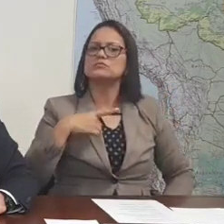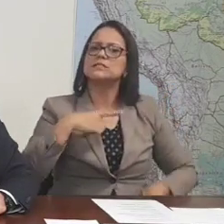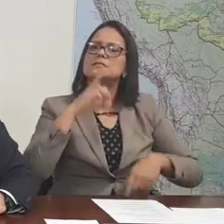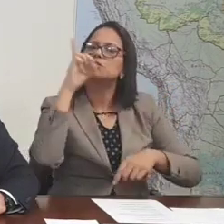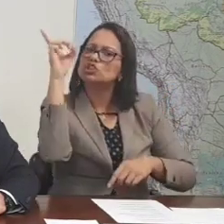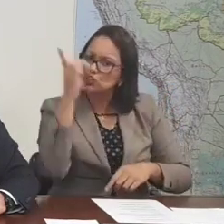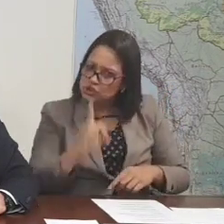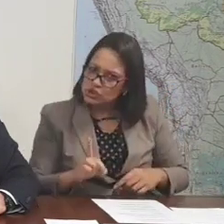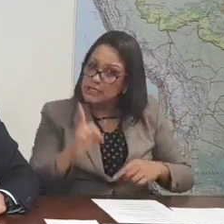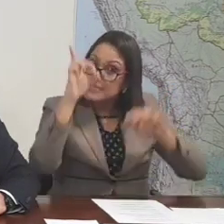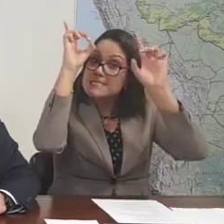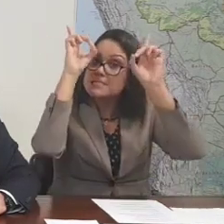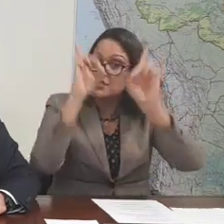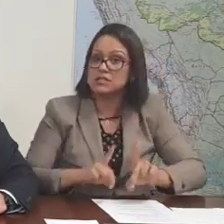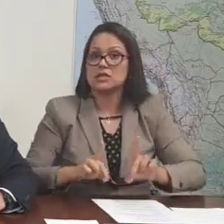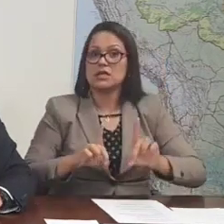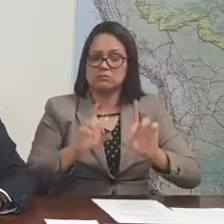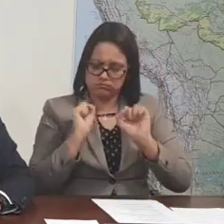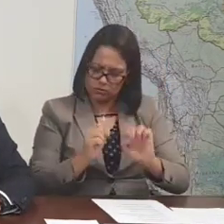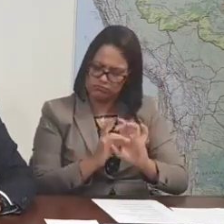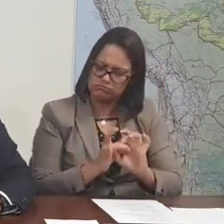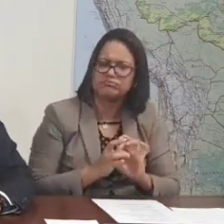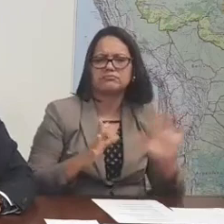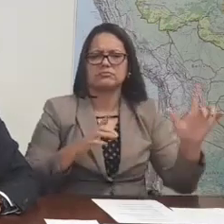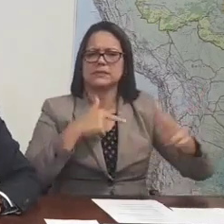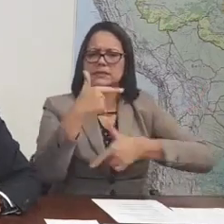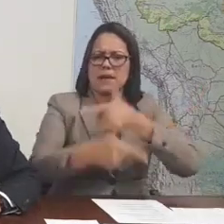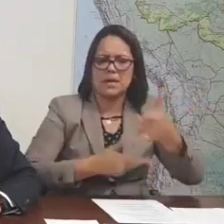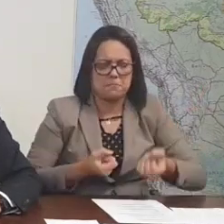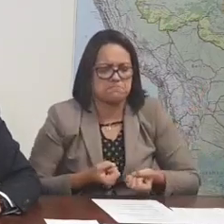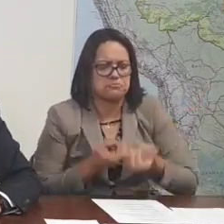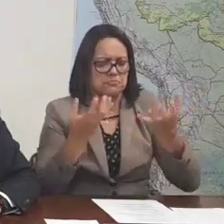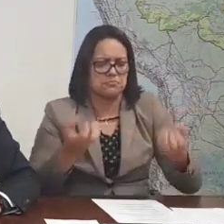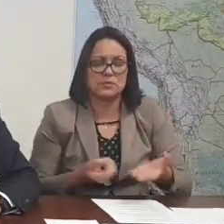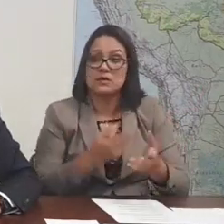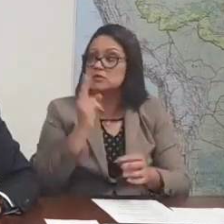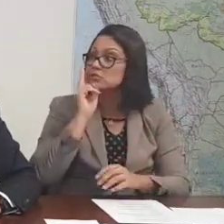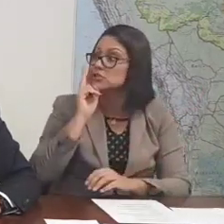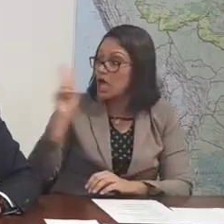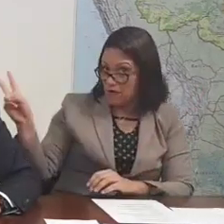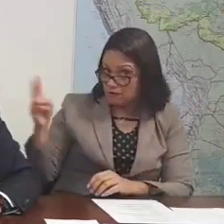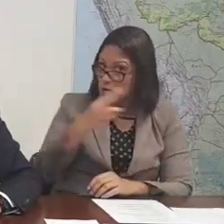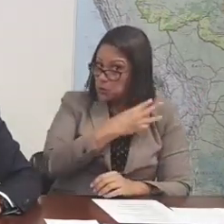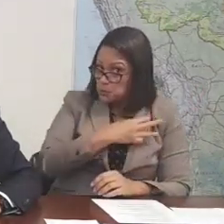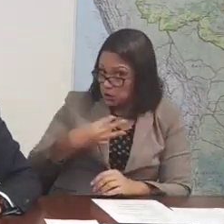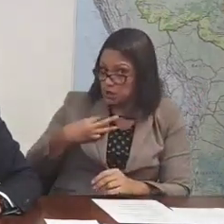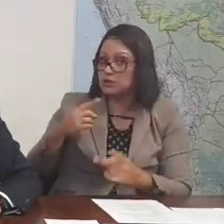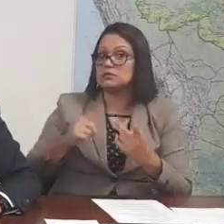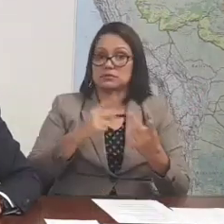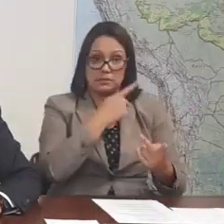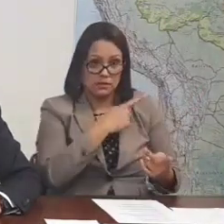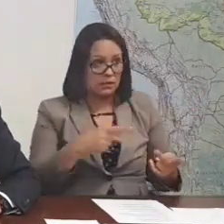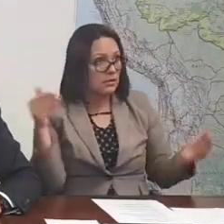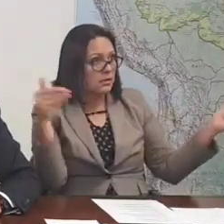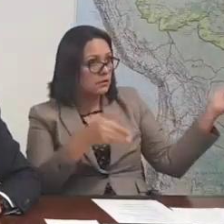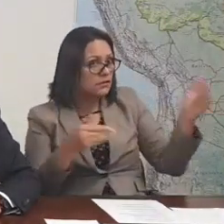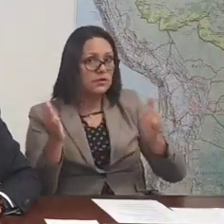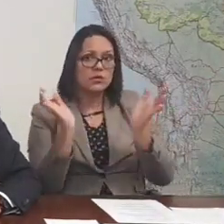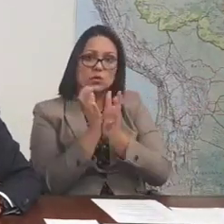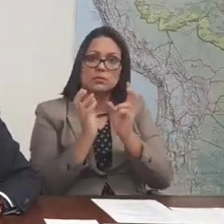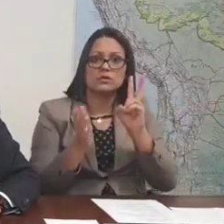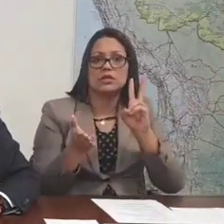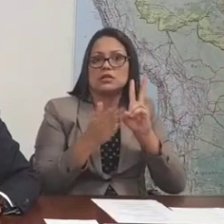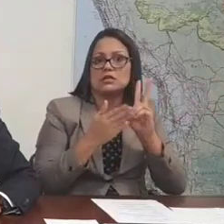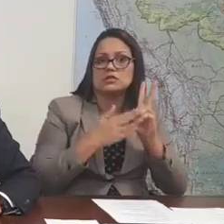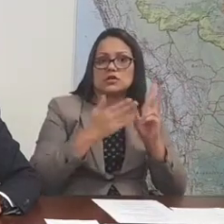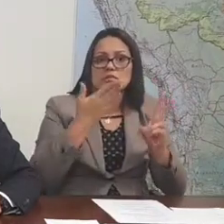cidadão de também poder trabalhar e produzir. E nós estamos vendo aí, ministro Mandetta, e o presidente recebeu aqui já várias etnias indígenas,